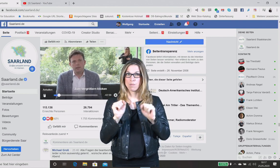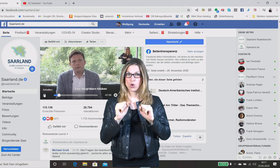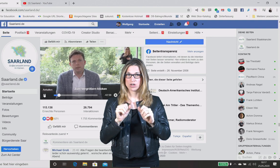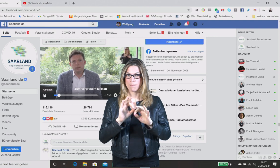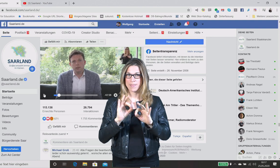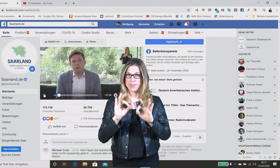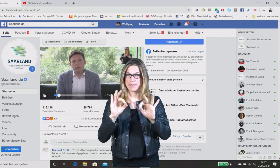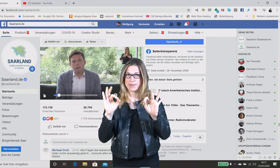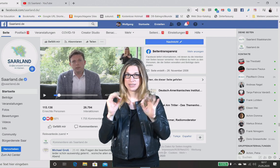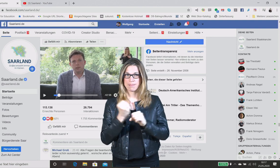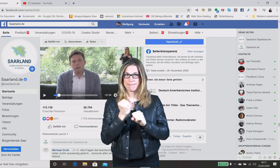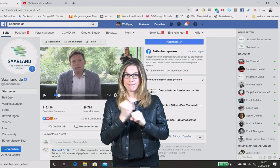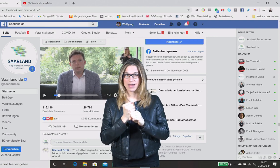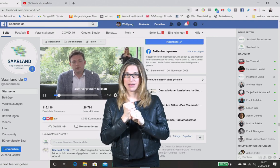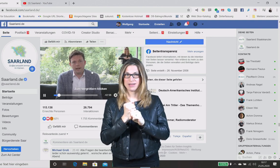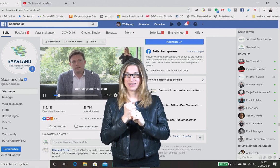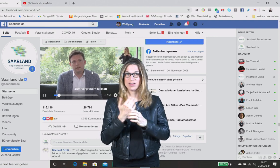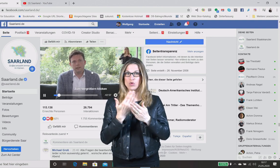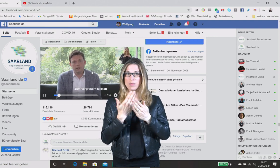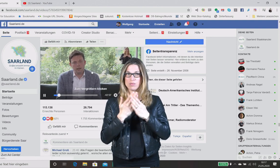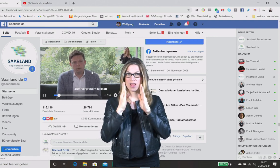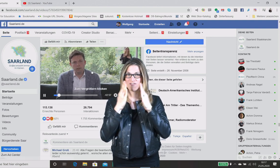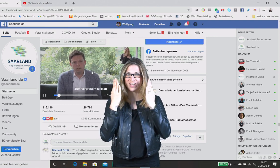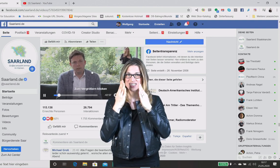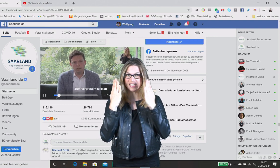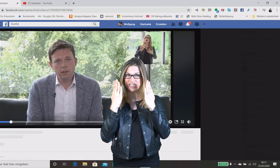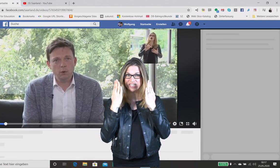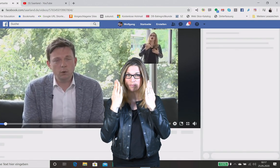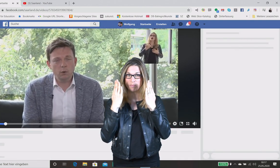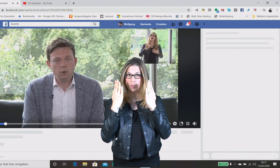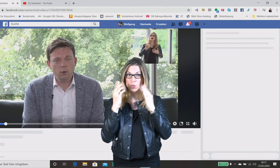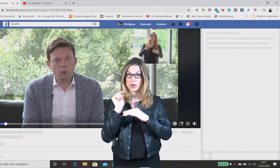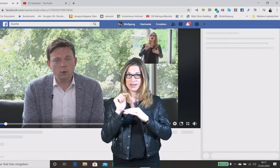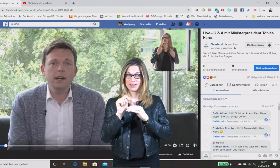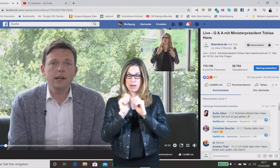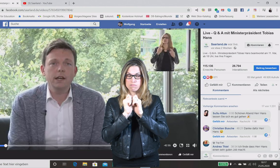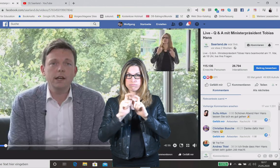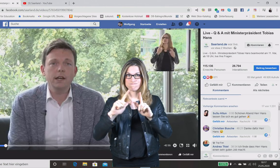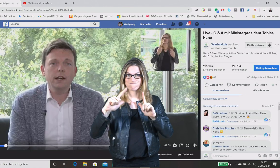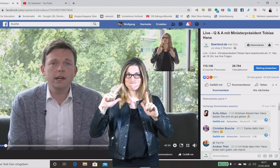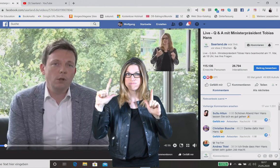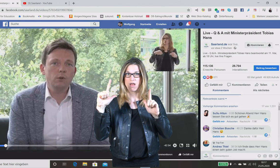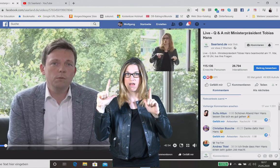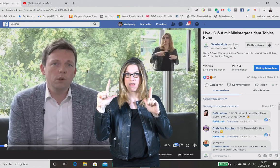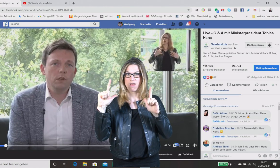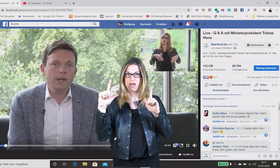hier das Bild in Facebook als großes Video sich ansehen. Und